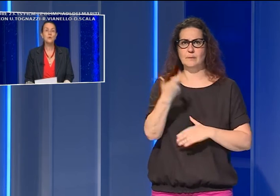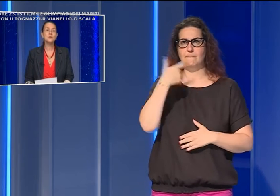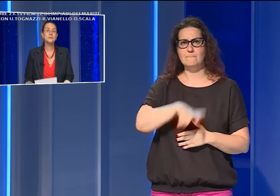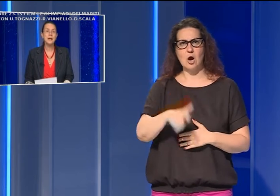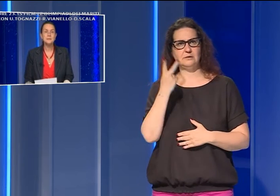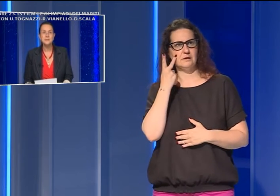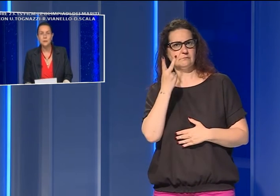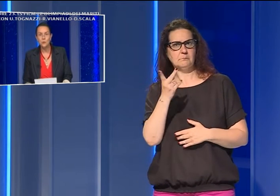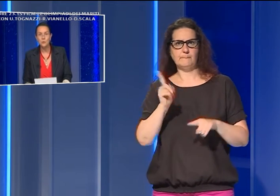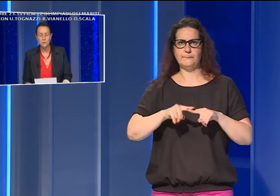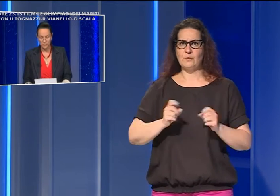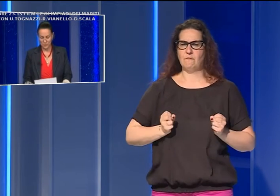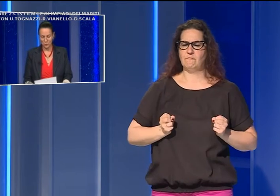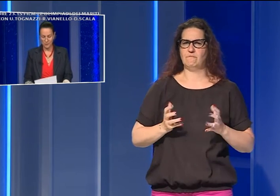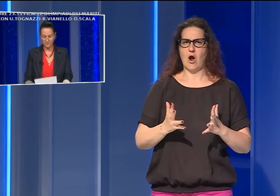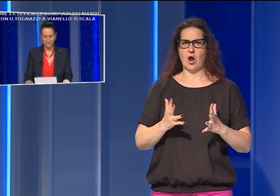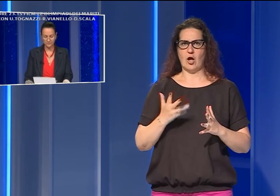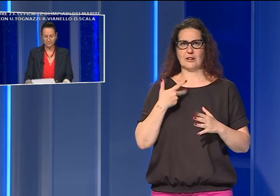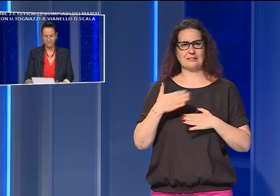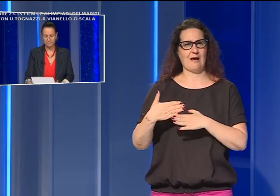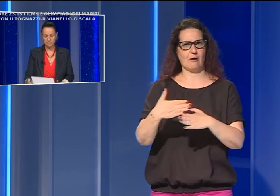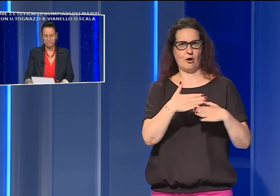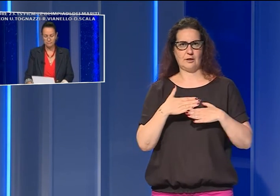volontà di condivisione.